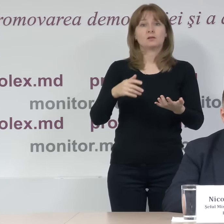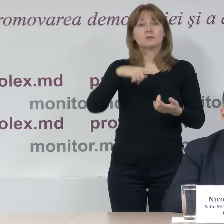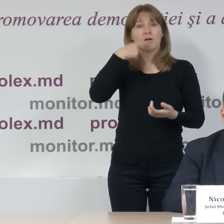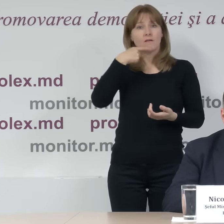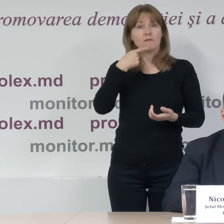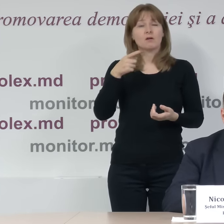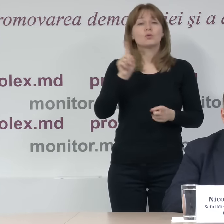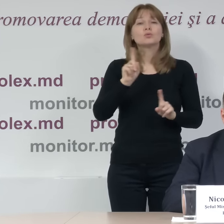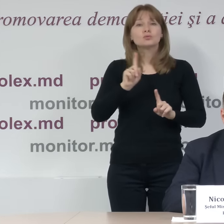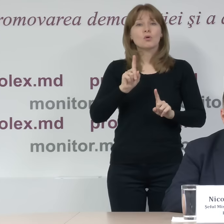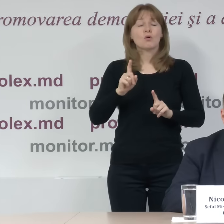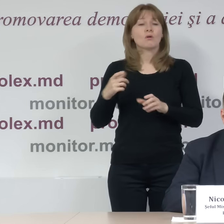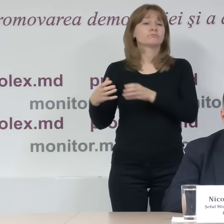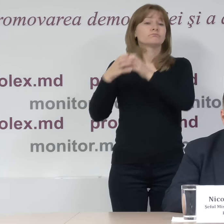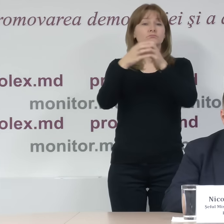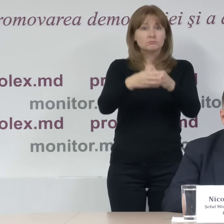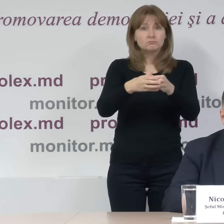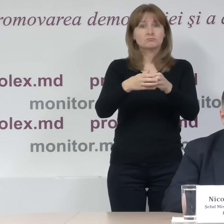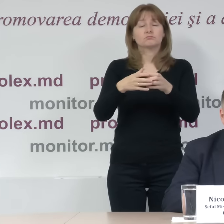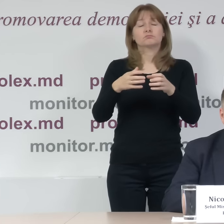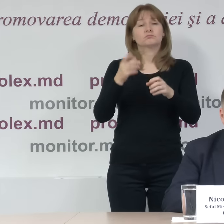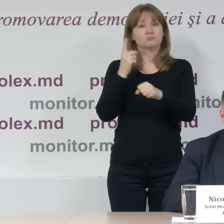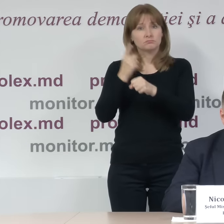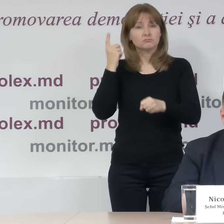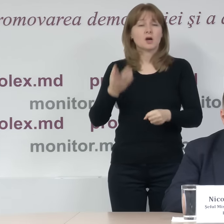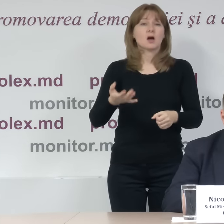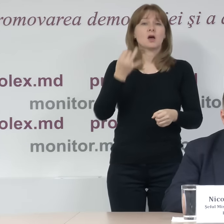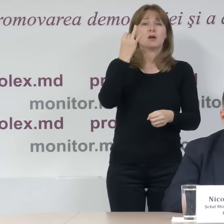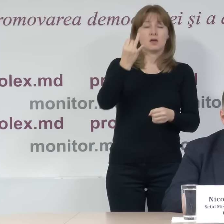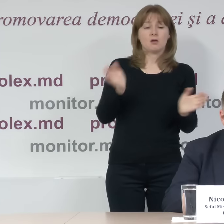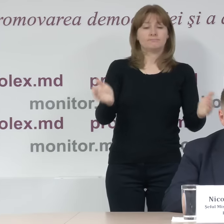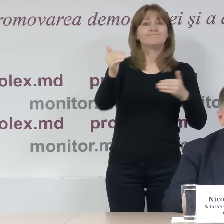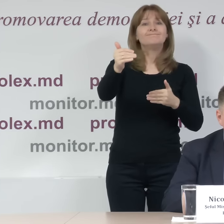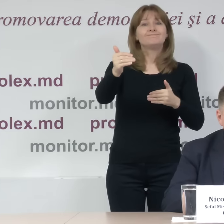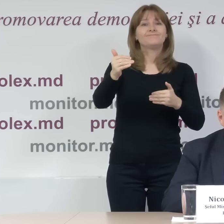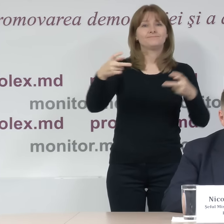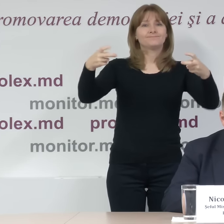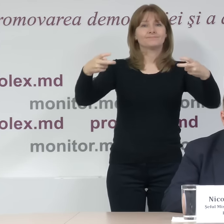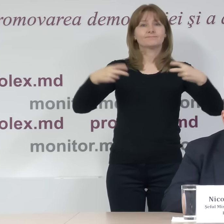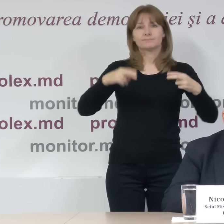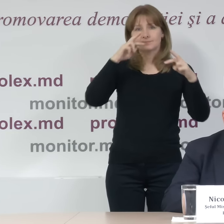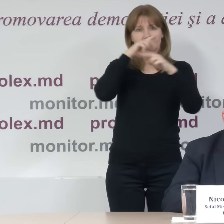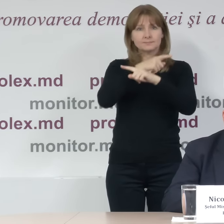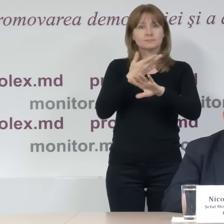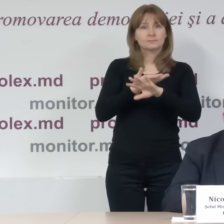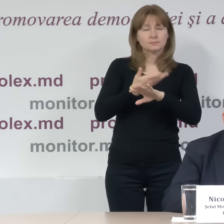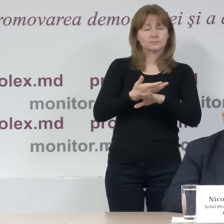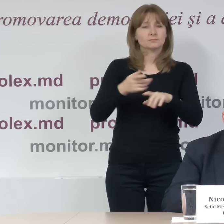care nu au fost sigilate potrivit procedurilor, în 21 de cazuri, în